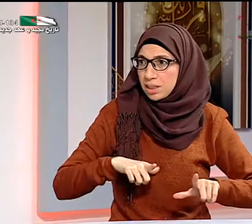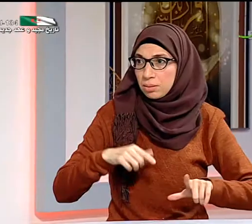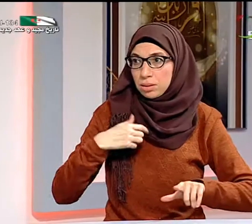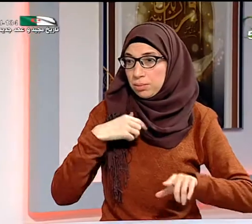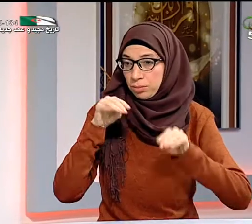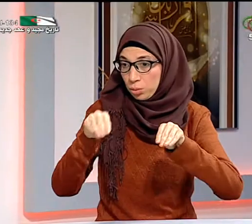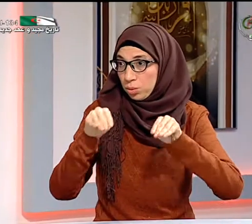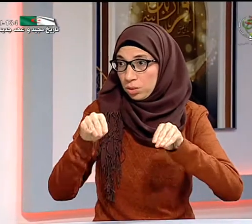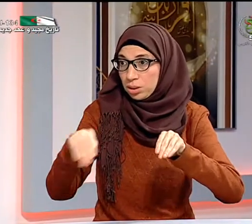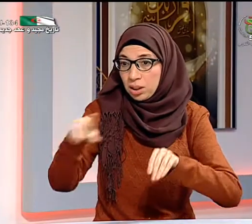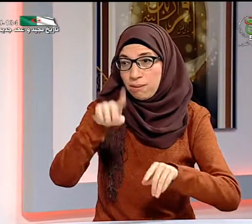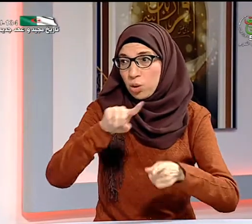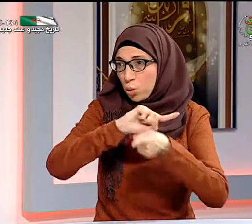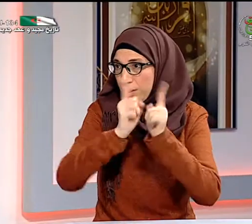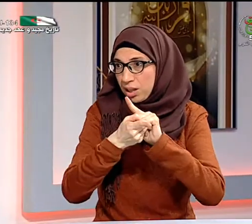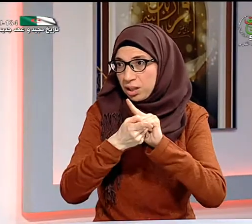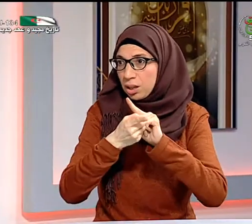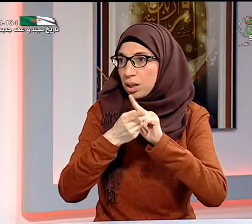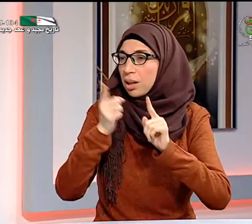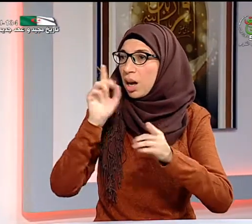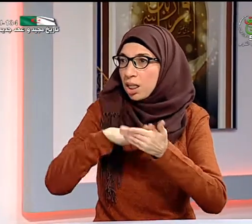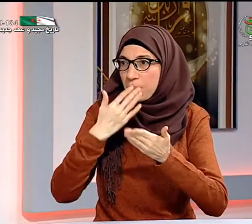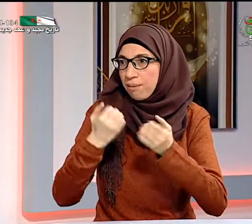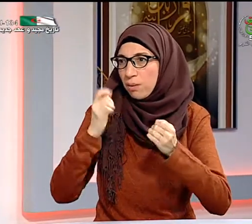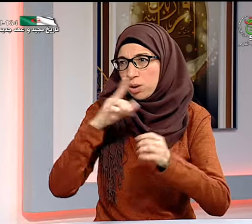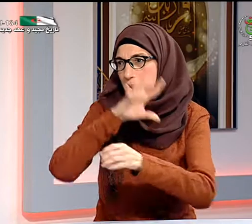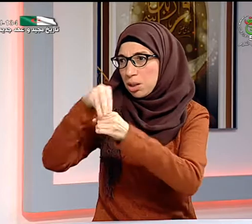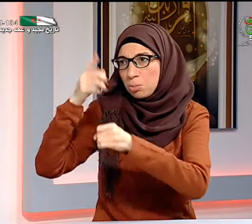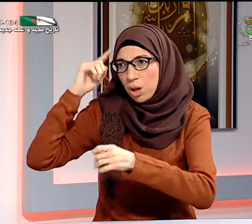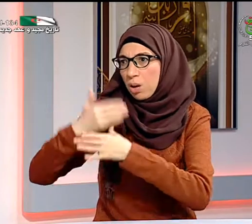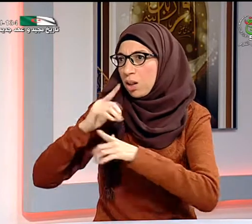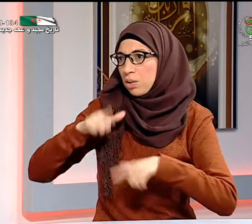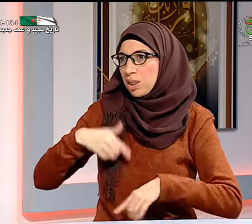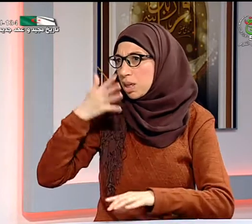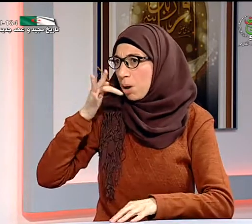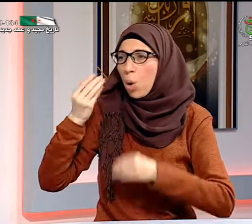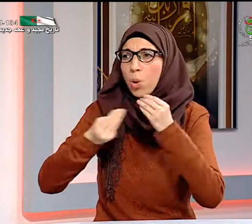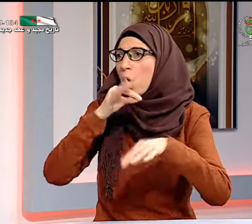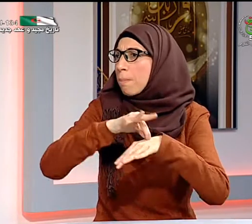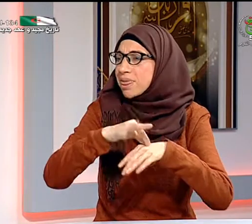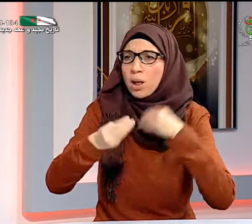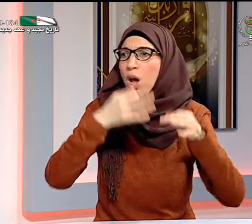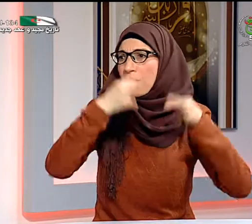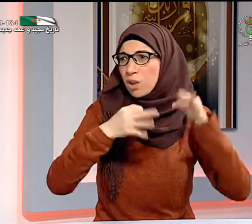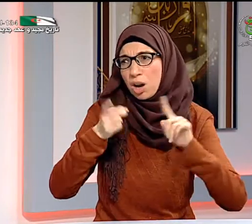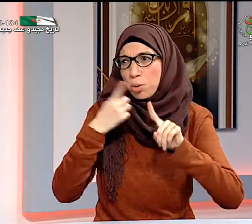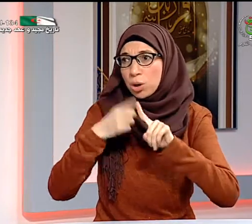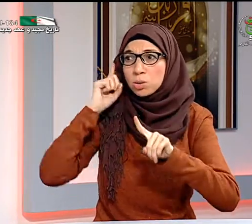للأشخاص العاديين جامعيين فأنا أعلمهم لغة الإشارة فأنا أفضل أن أعلم اللغة الإشارية